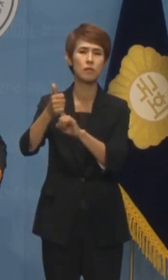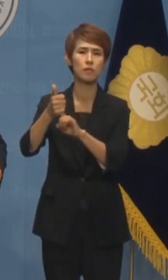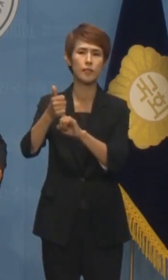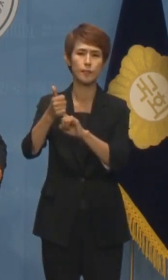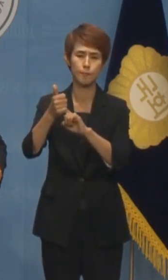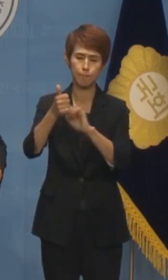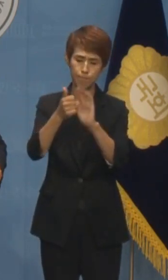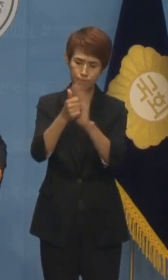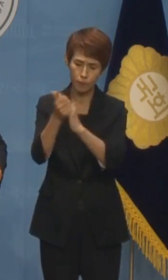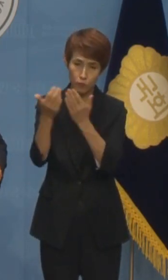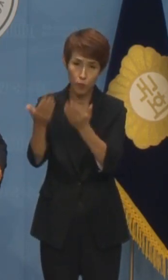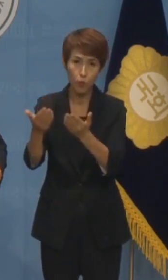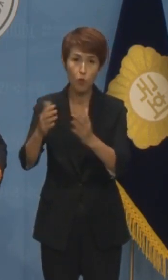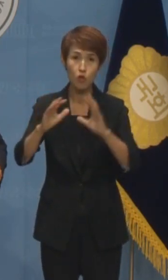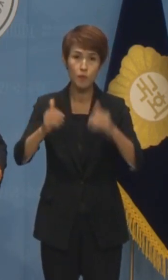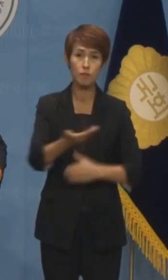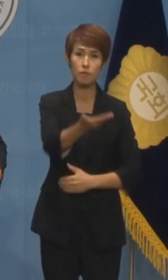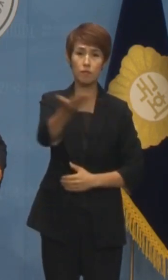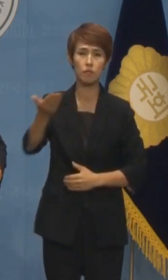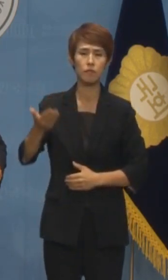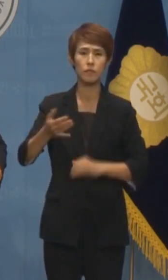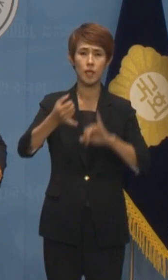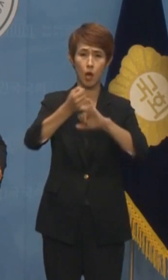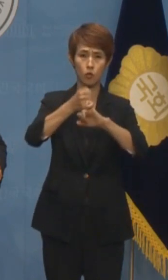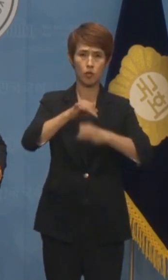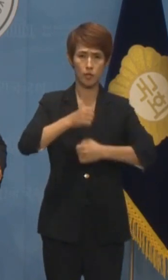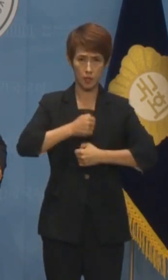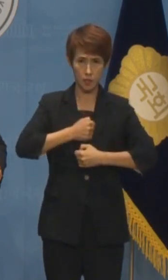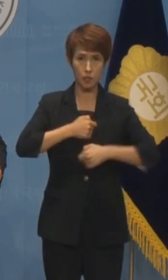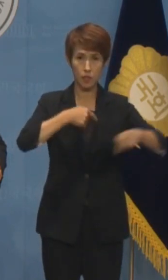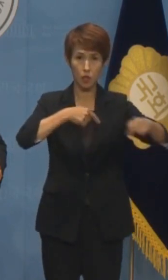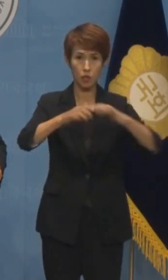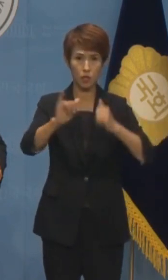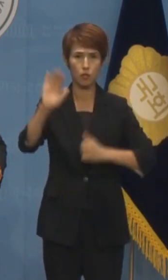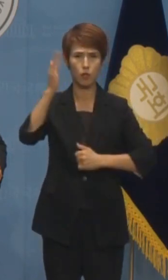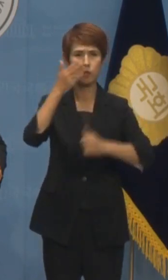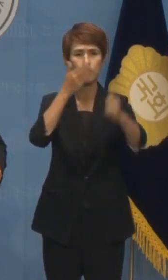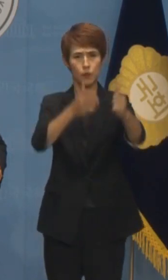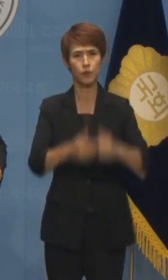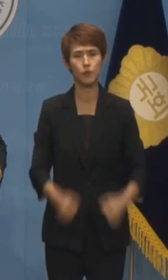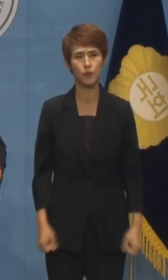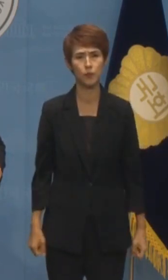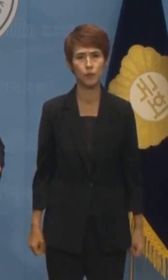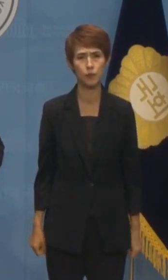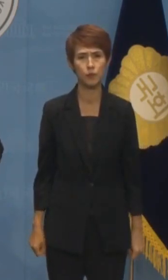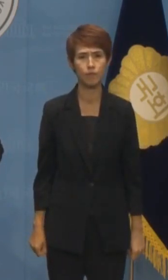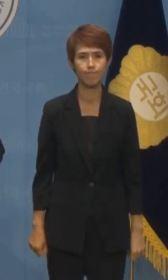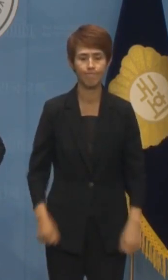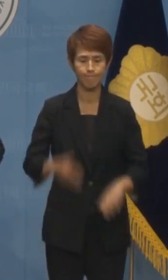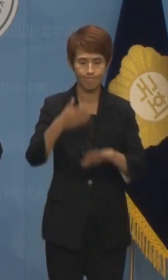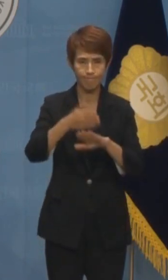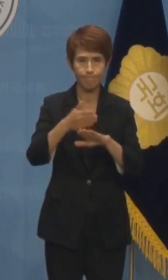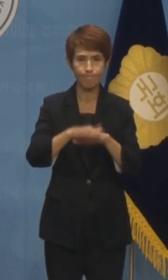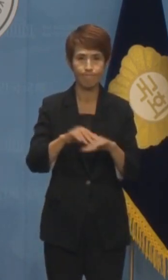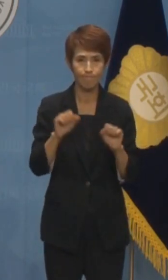국민 앞에 약속을 지키는 정치인이 되기를 바랍니다. 감사합니다.